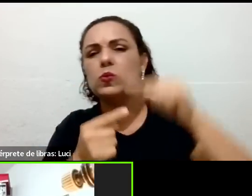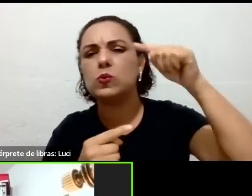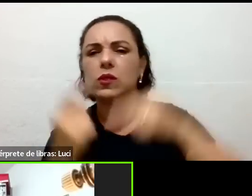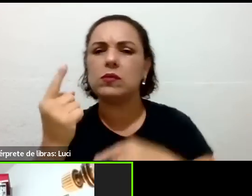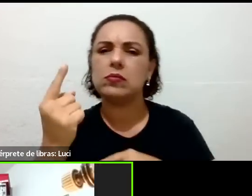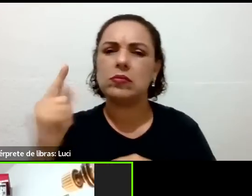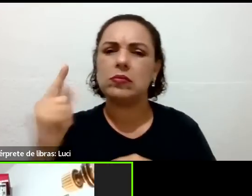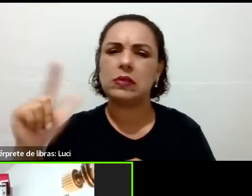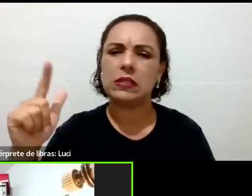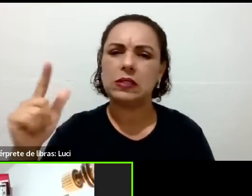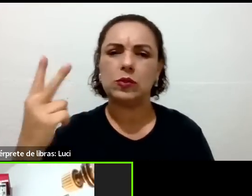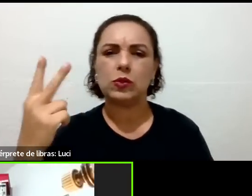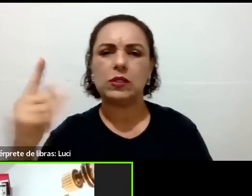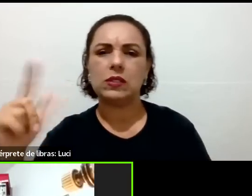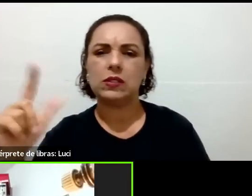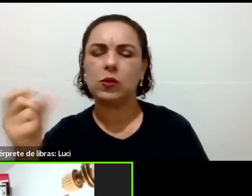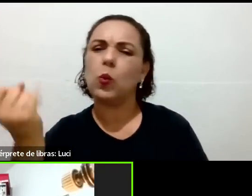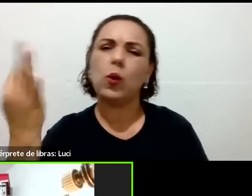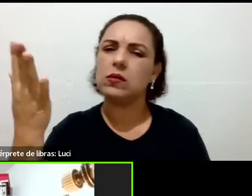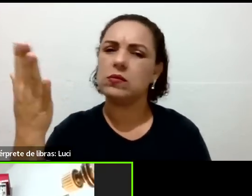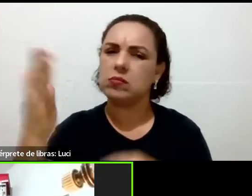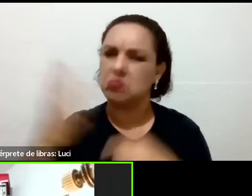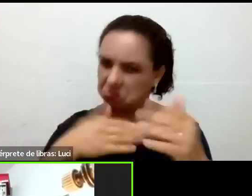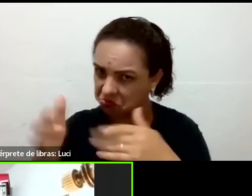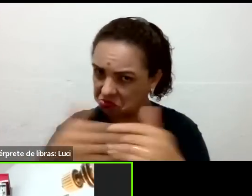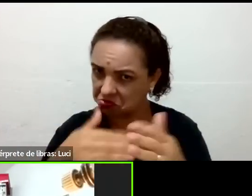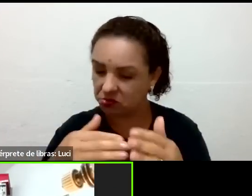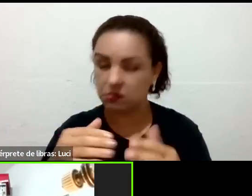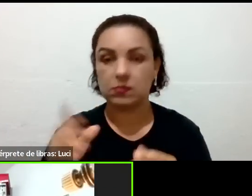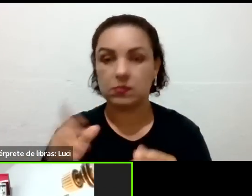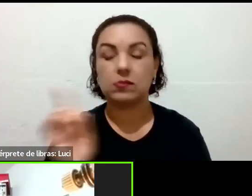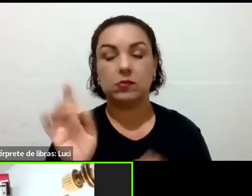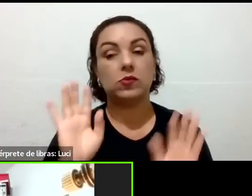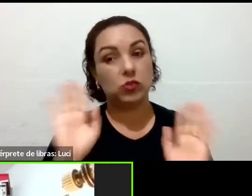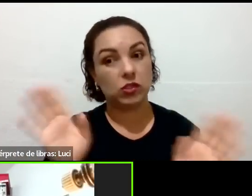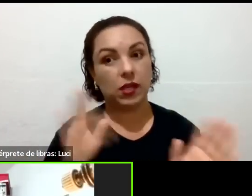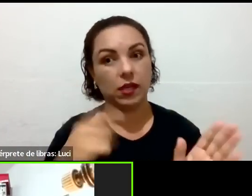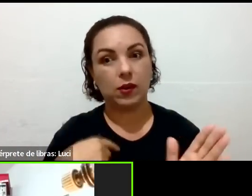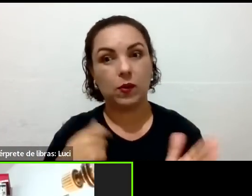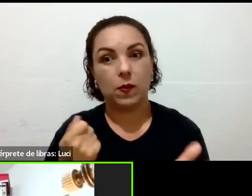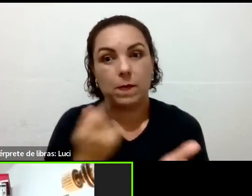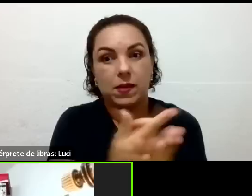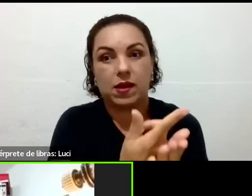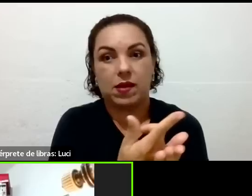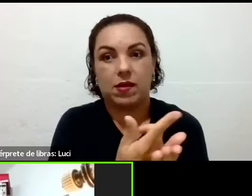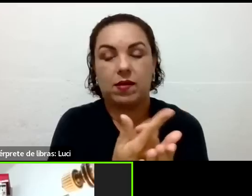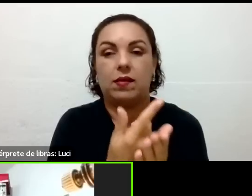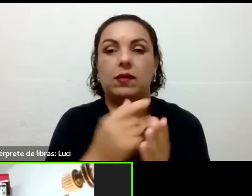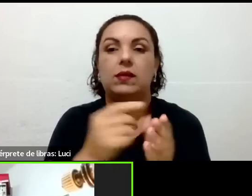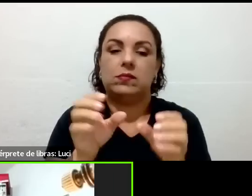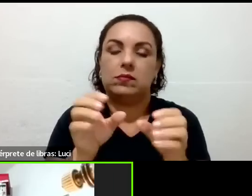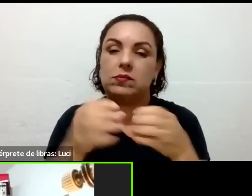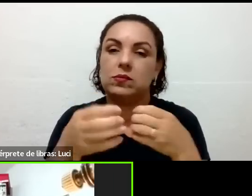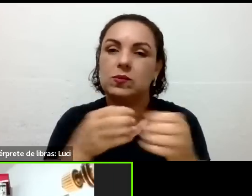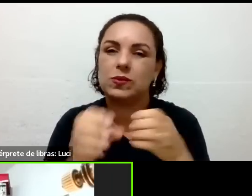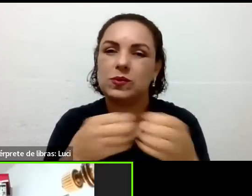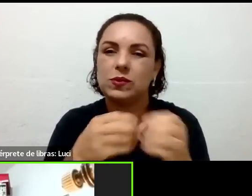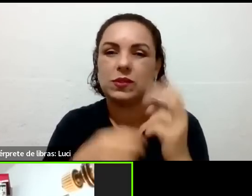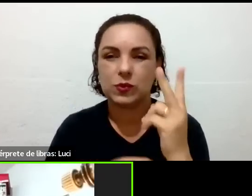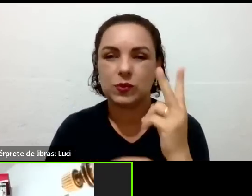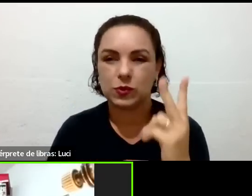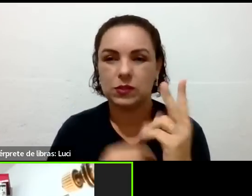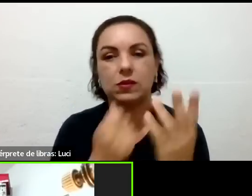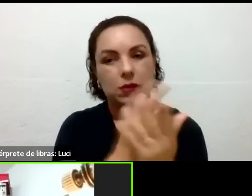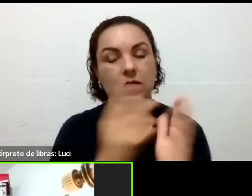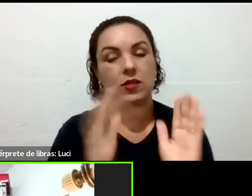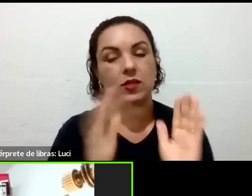eu vou adquirir. Inclusive, já adquiri o produto. Ou seja, a água, né? Mas... Tem um tanto certo que eu posso tomar?